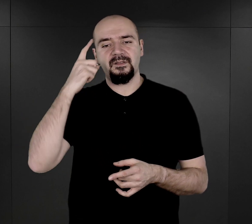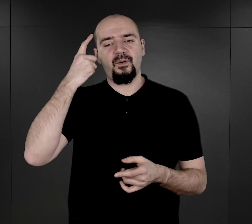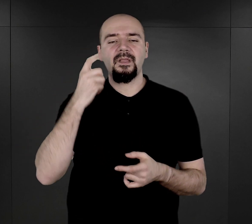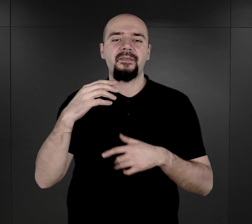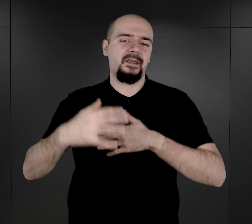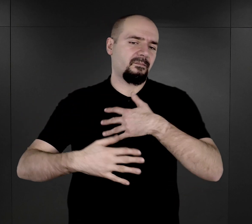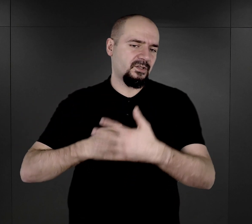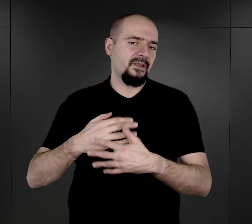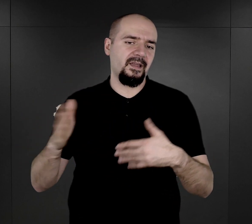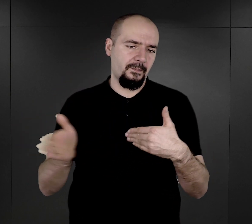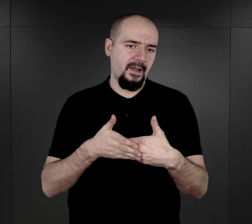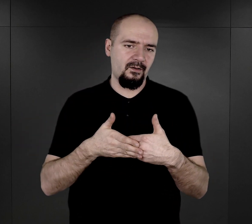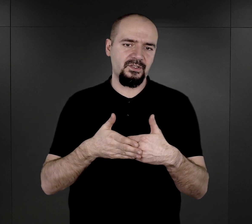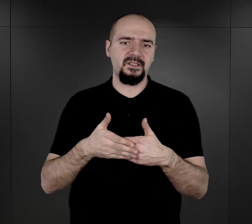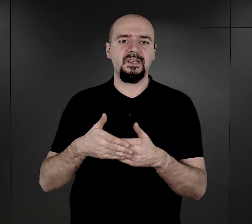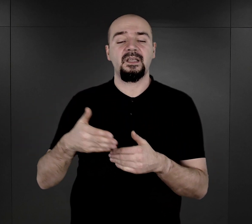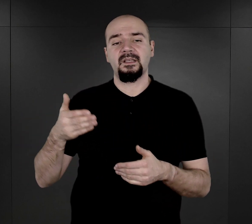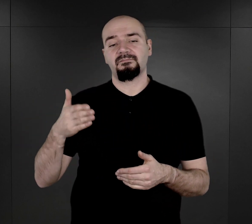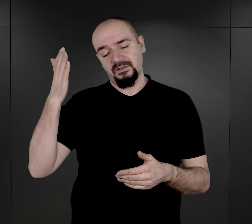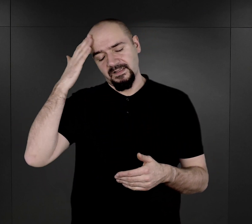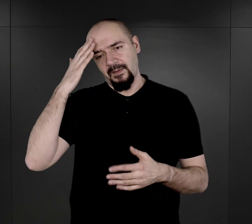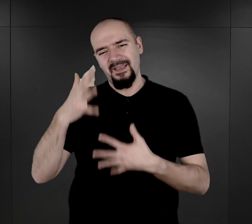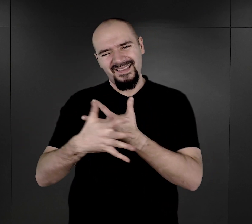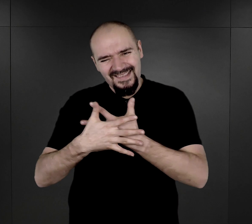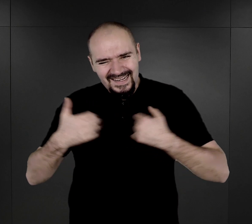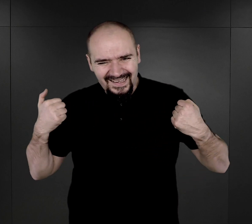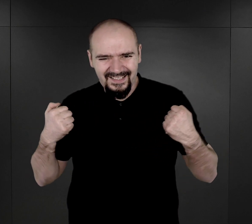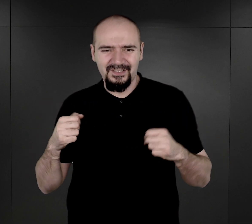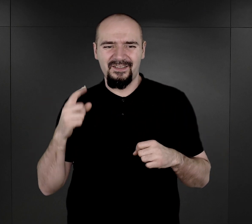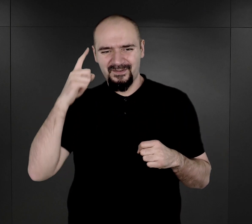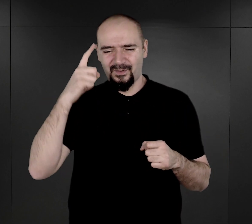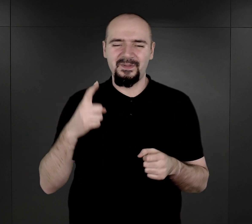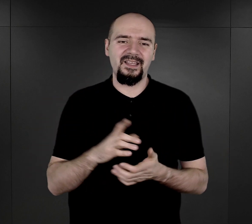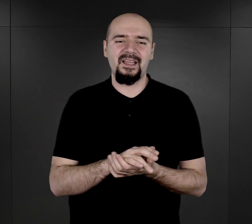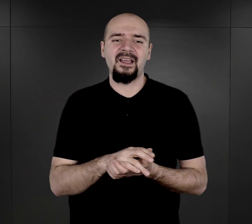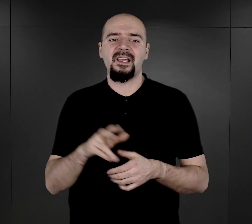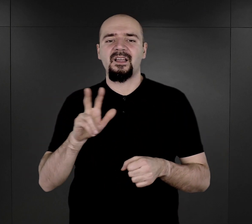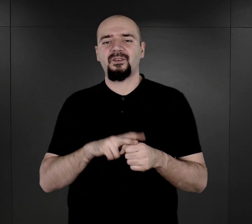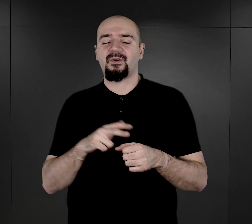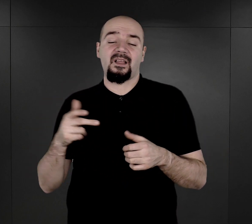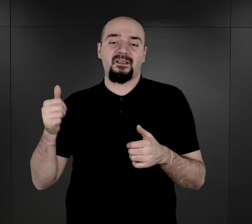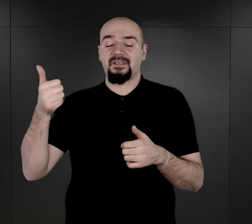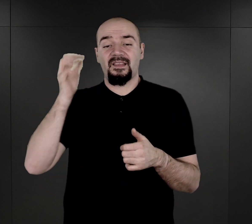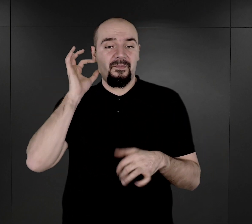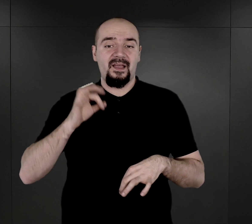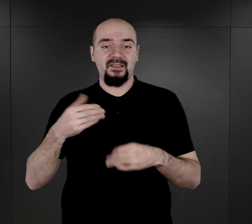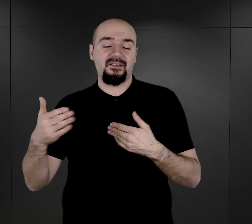znamy tragiczne wspomnienia, m.in. Heleny Hahnemann, która wyszła za mąż za Roma.